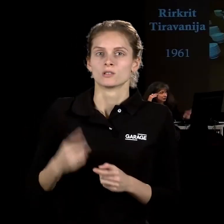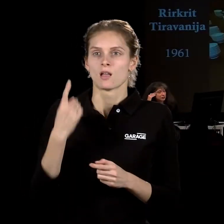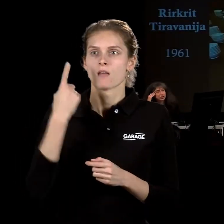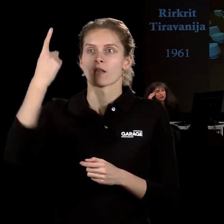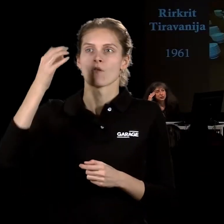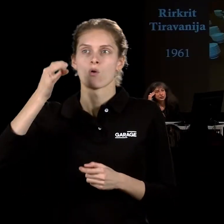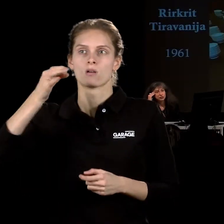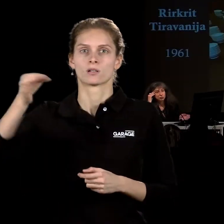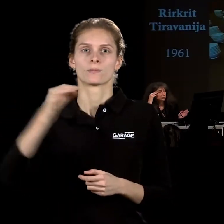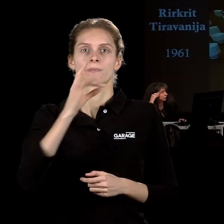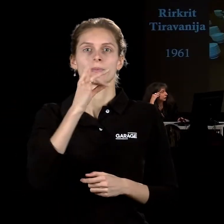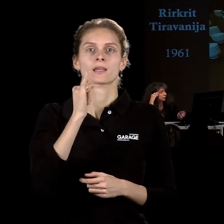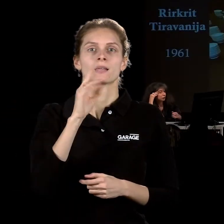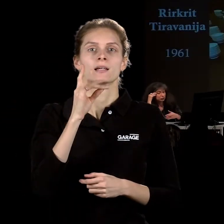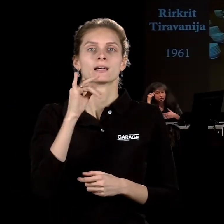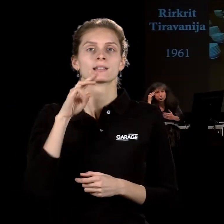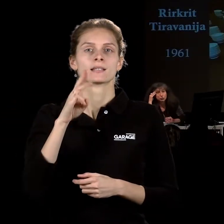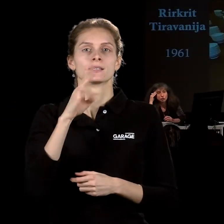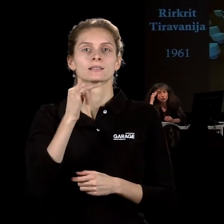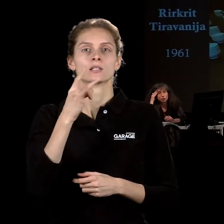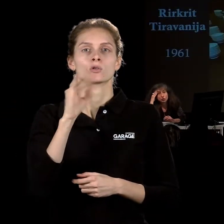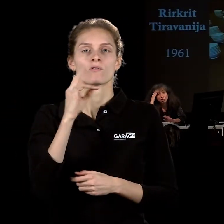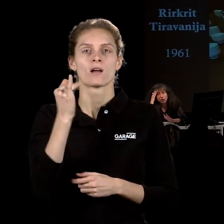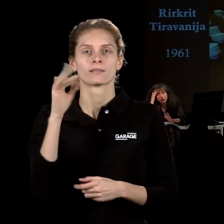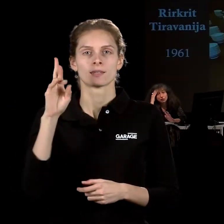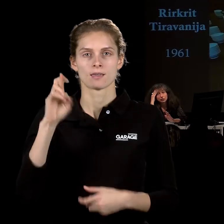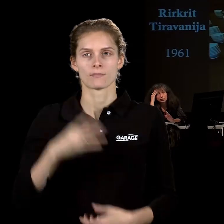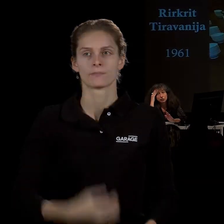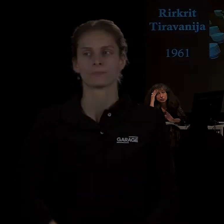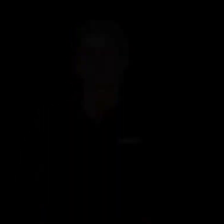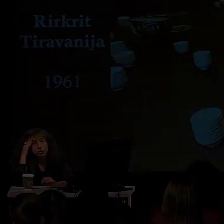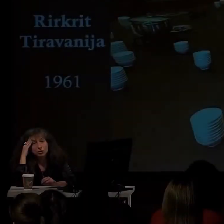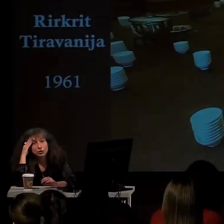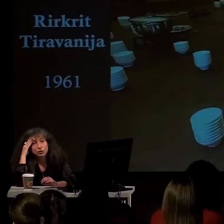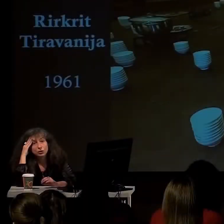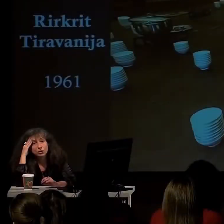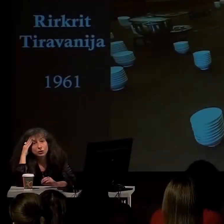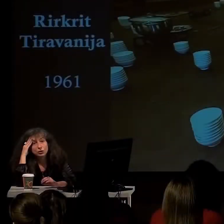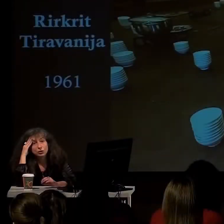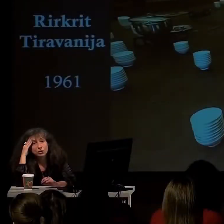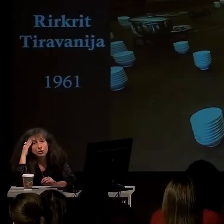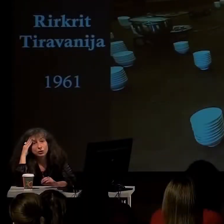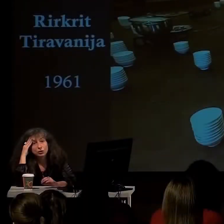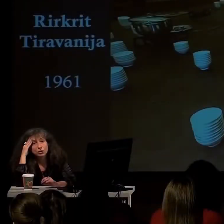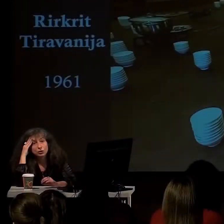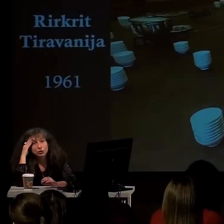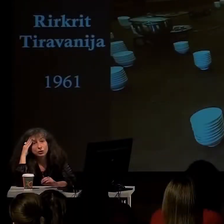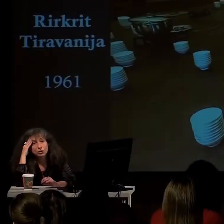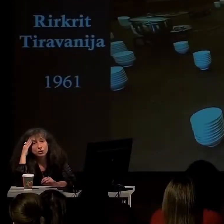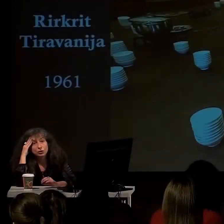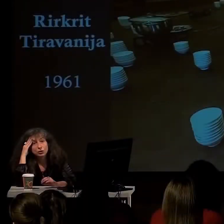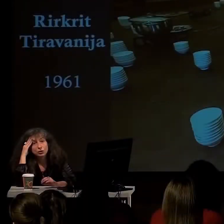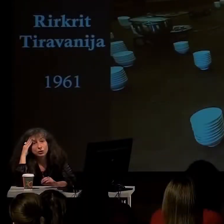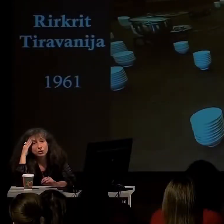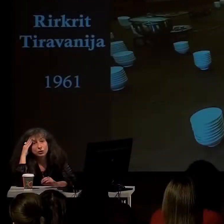Рикрит Терравания, собственно говоря, следующий наш герой. Портретная фотография художника Рикрита